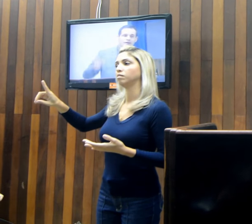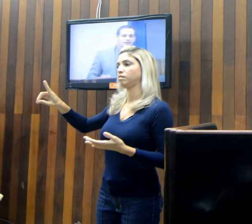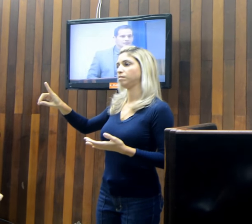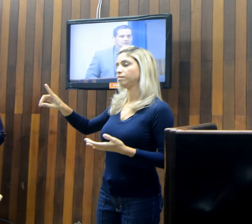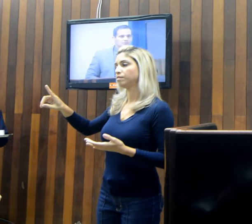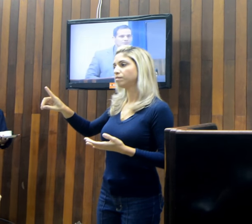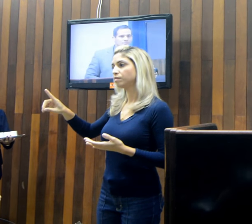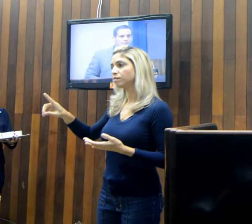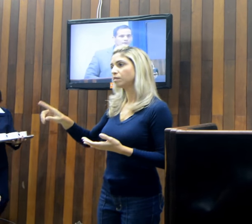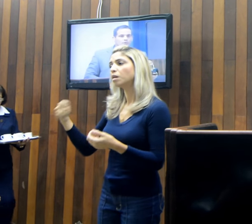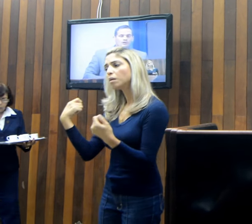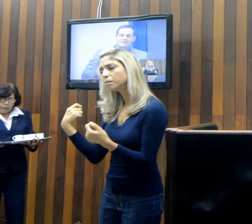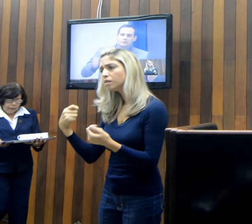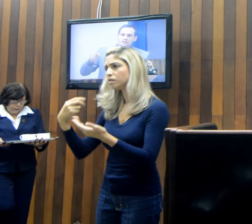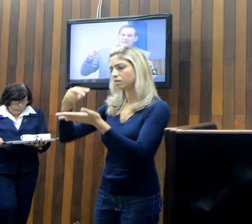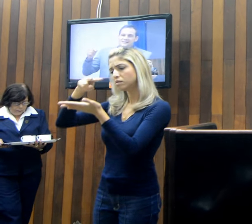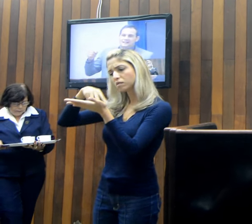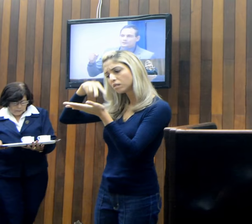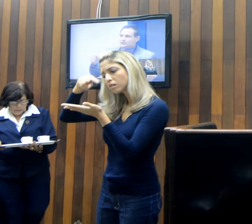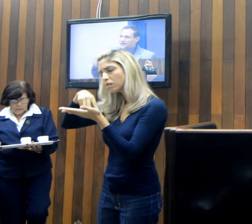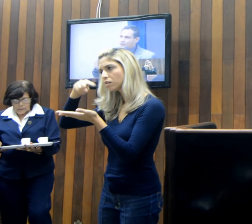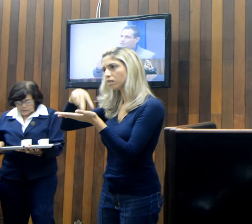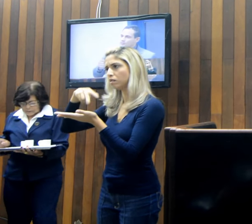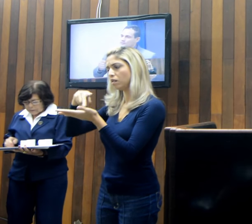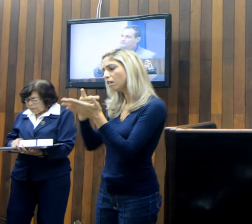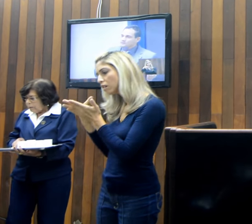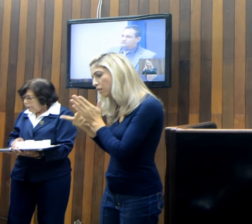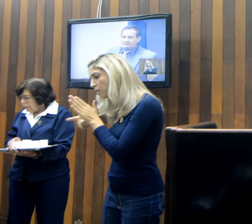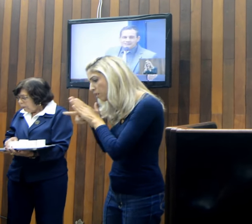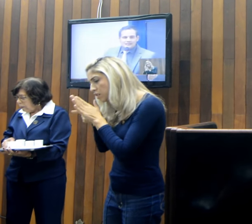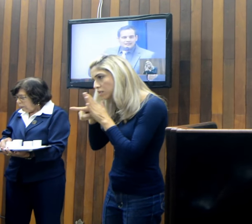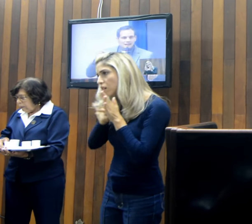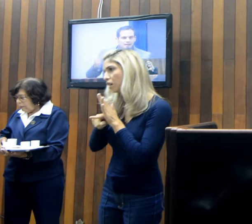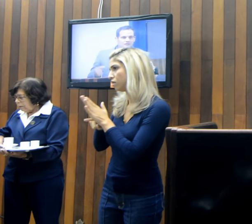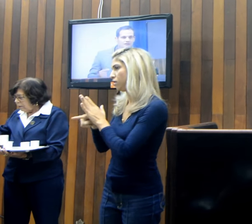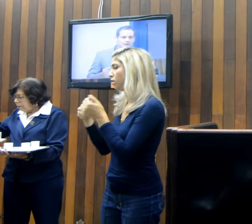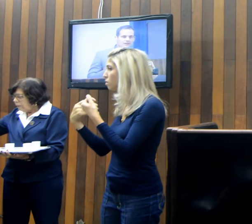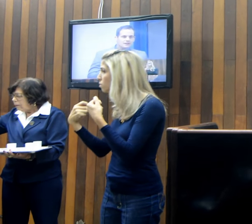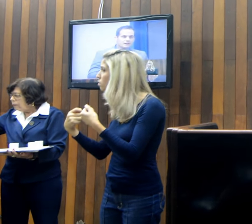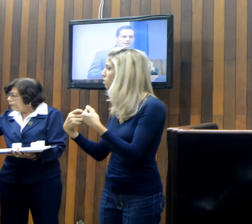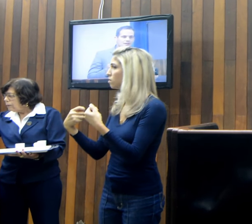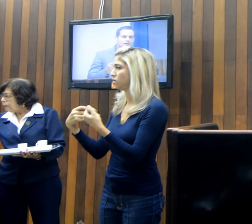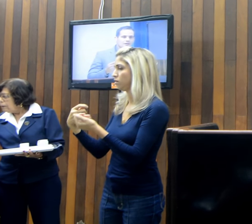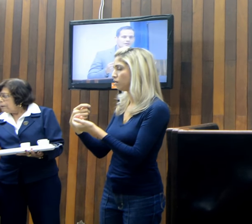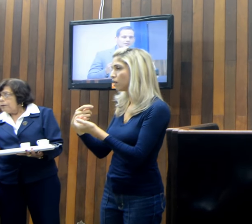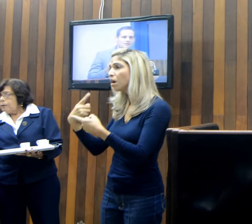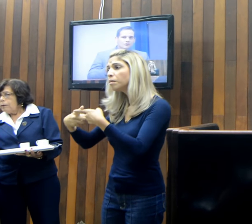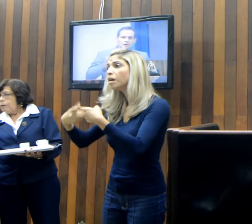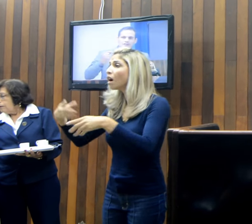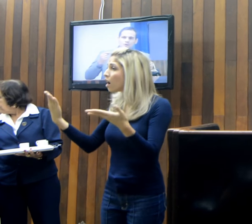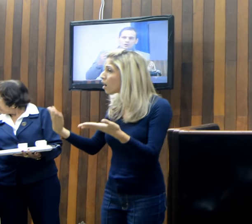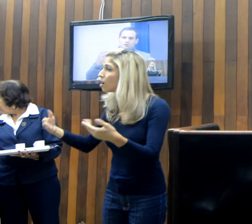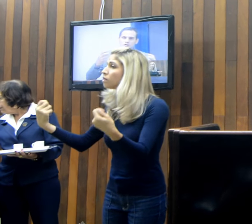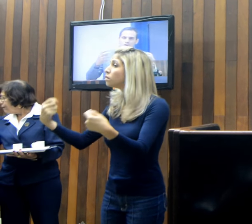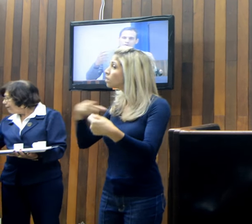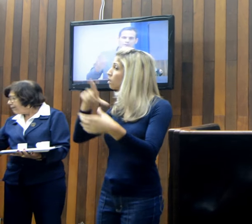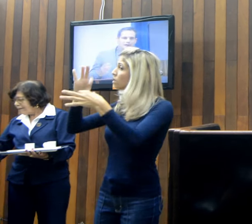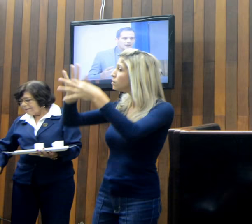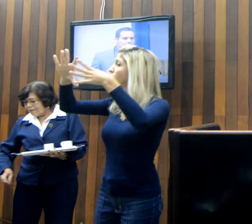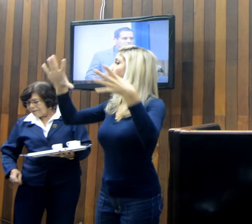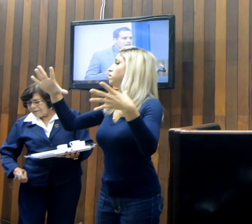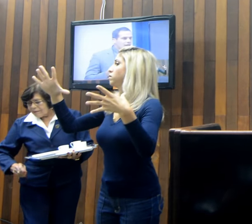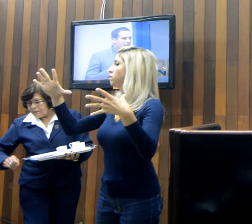acompanhando. Porque esse processo eleitoral tem que ser livre. O que eu estou